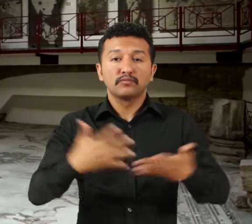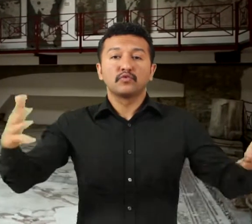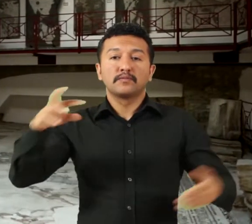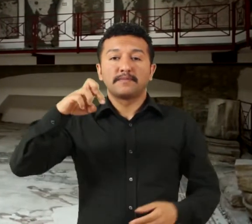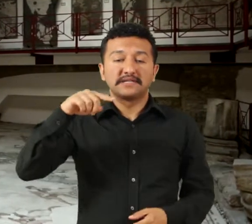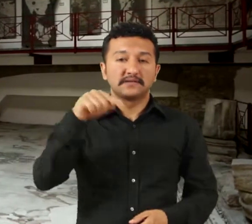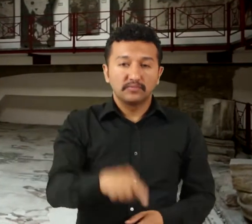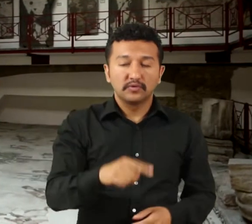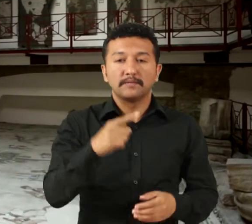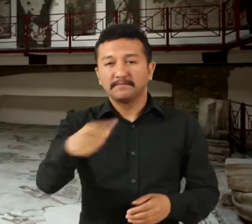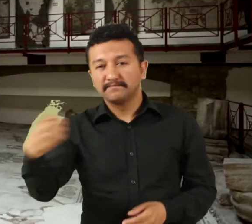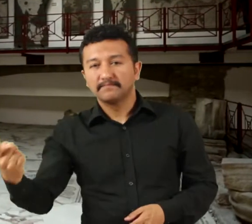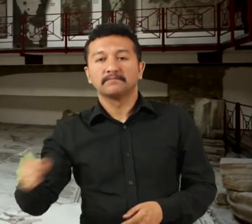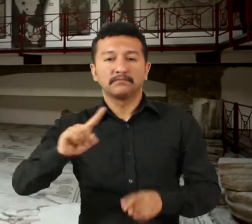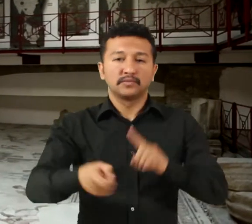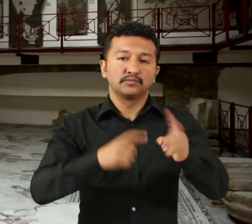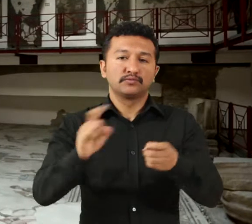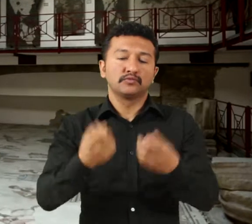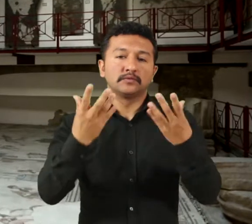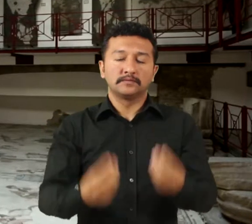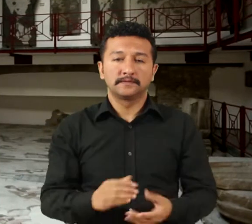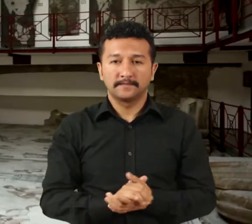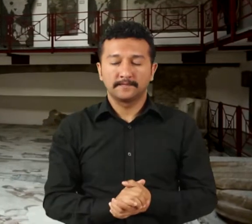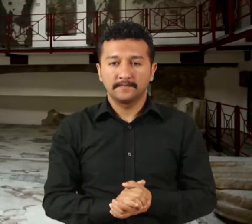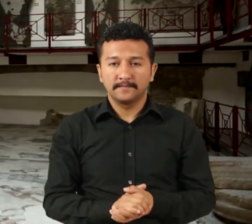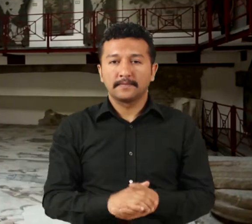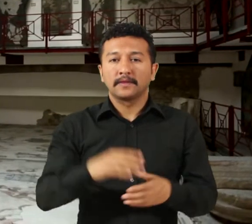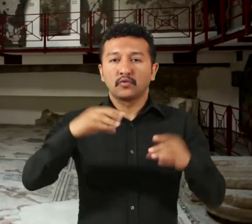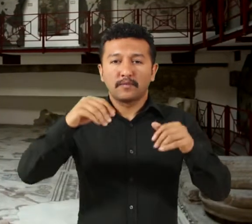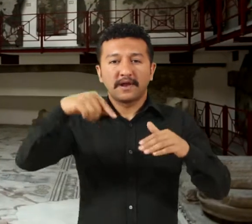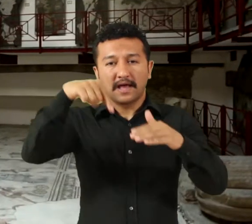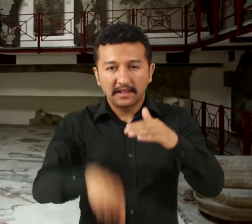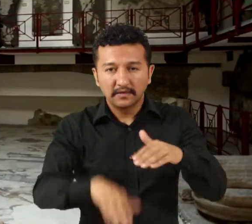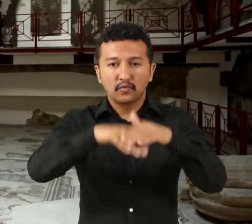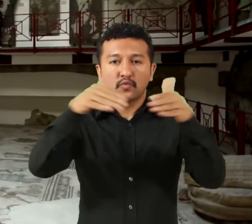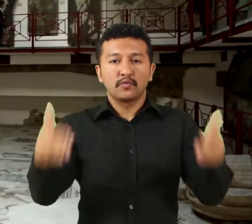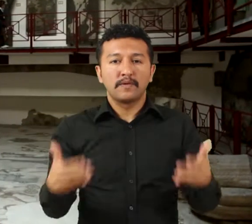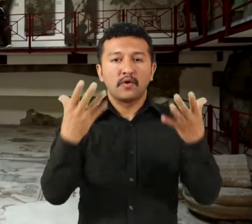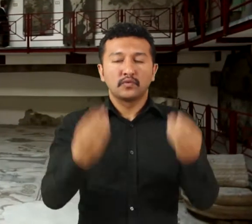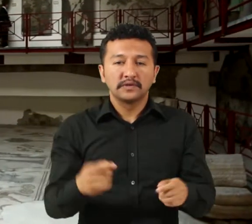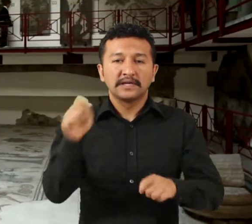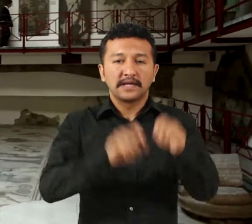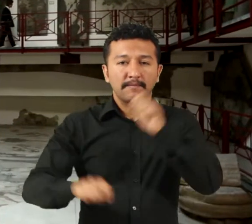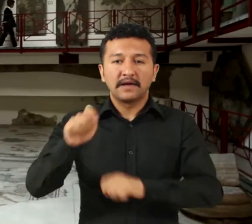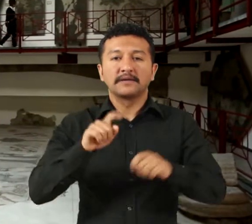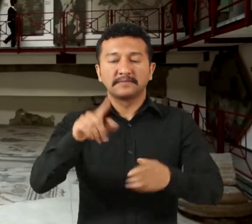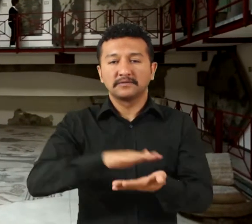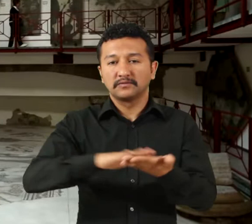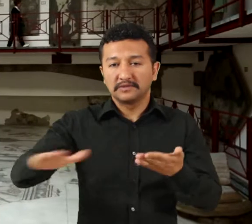birkaç başka yapıyı ortaya çıkarmışlardır. Yeraltı kubbelerinden oluşan yapay bir taraçanın üzerindeki bu yapılar